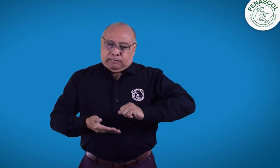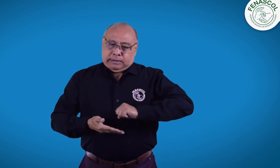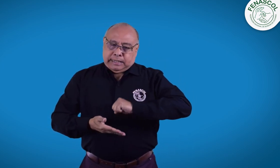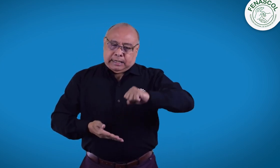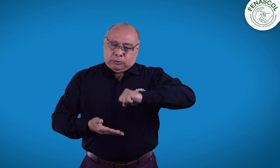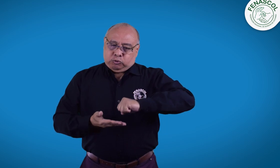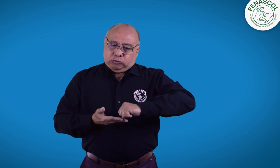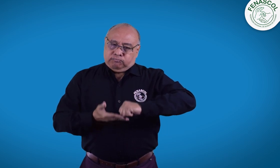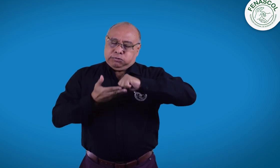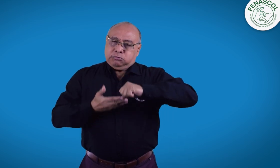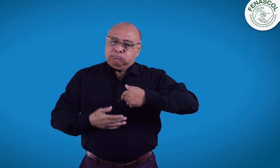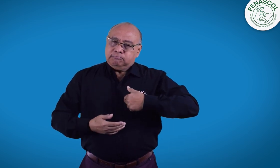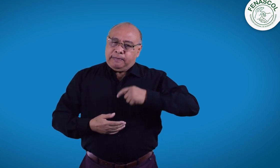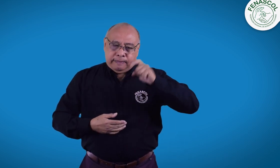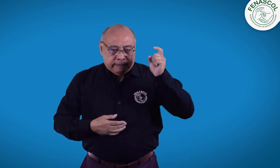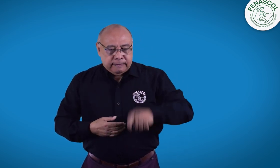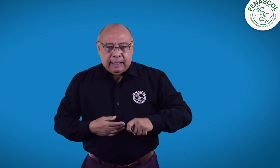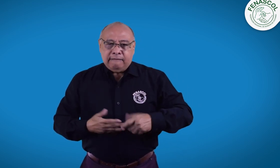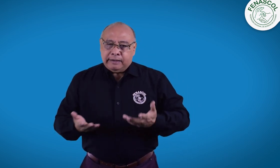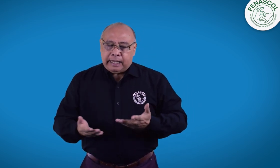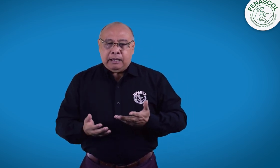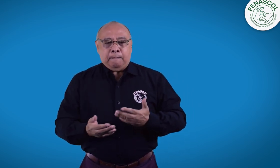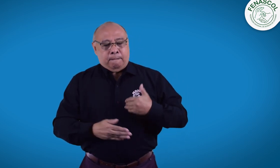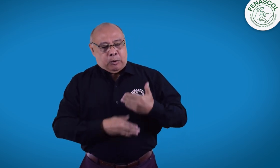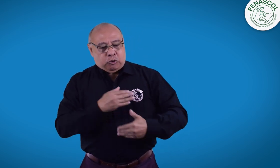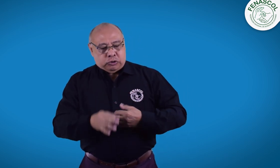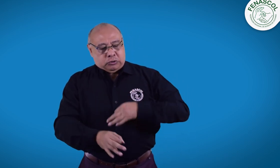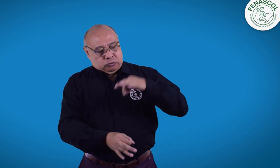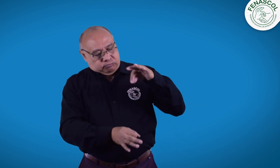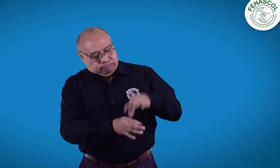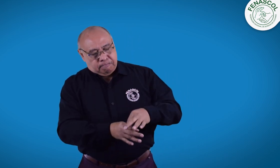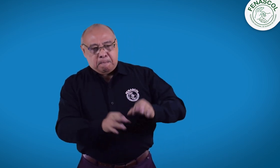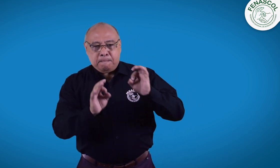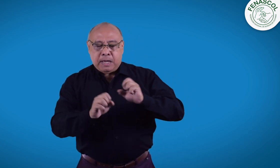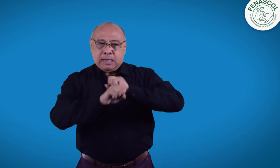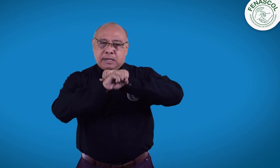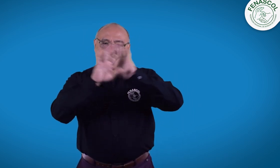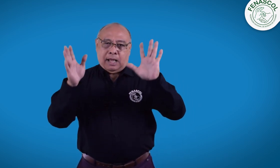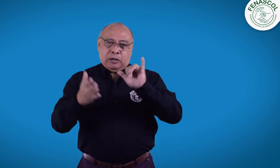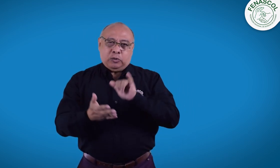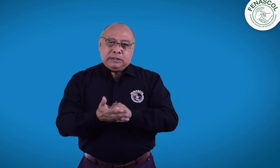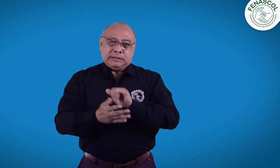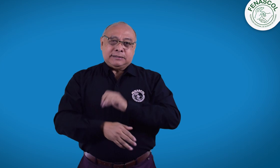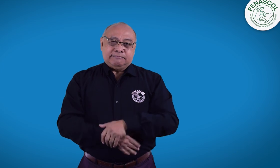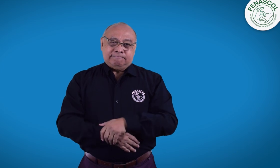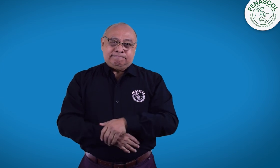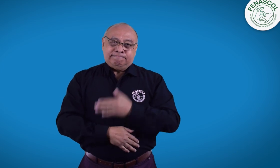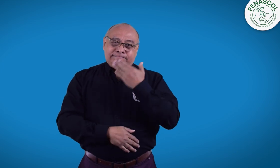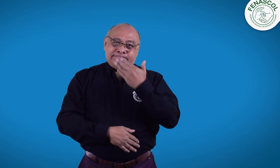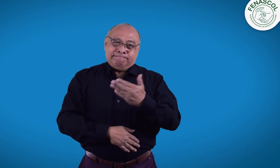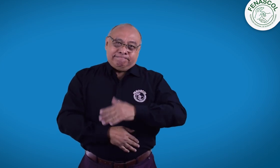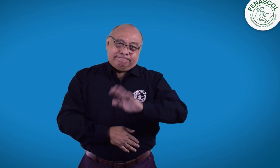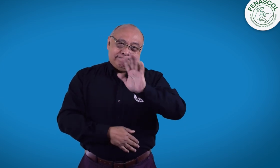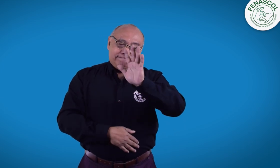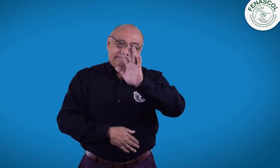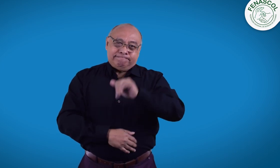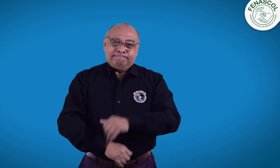la reivindicación de este derecho a través de un proceso electoral claro para las personas sordas. Gracias y hasta luego.